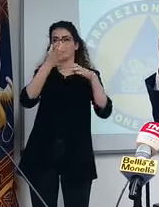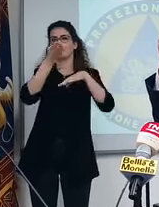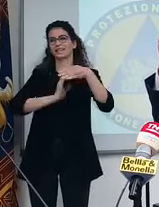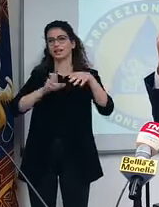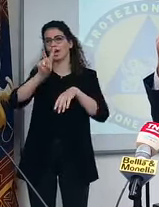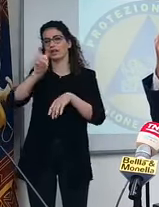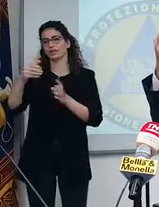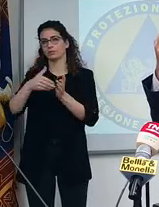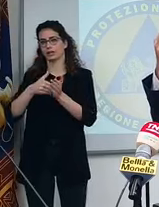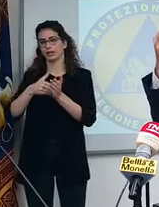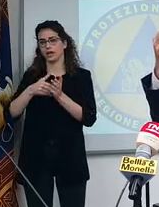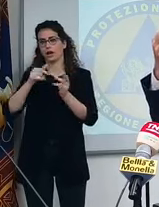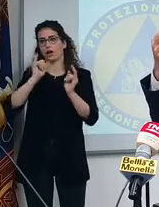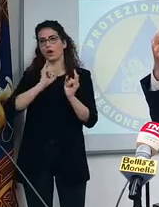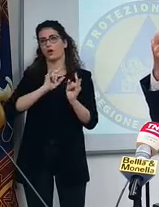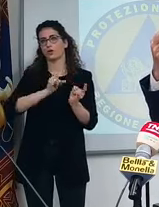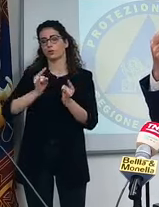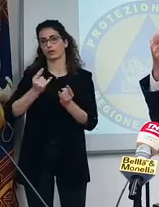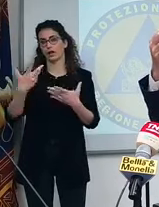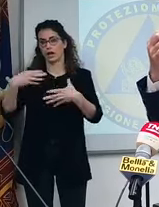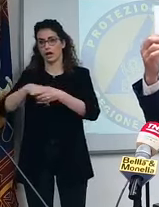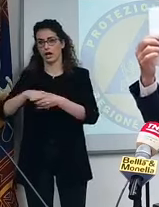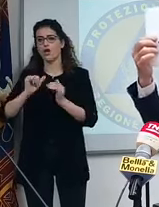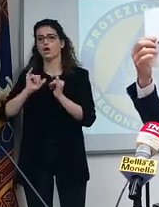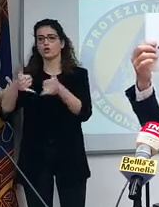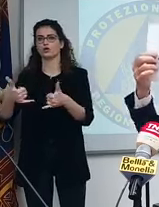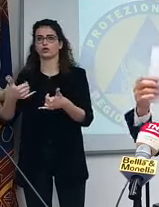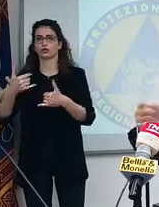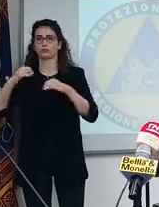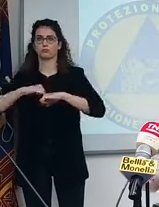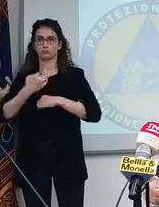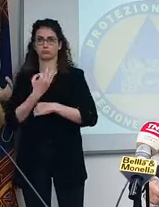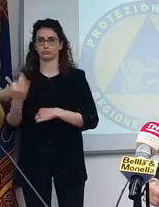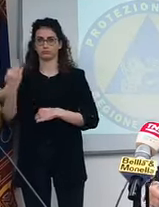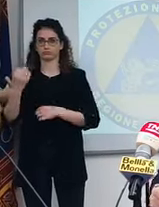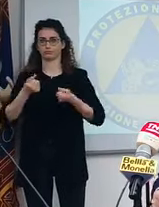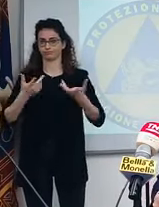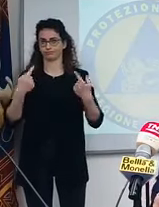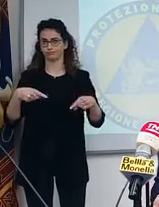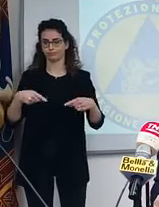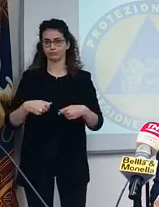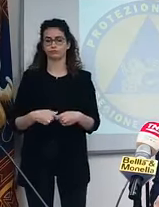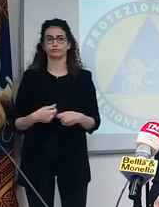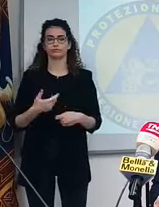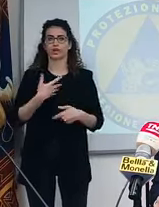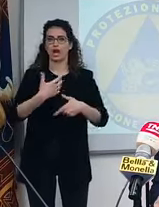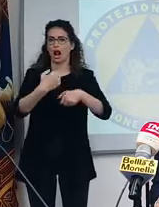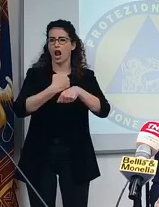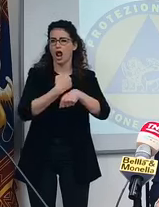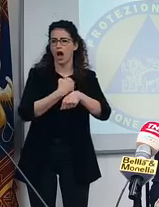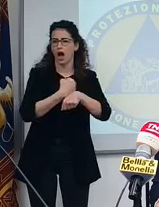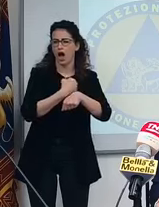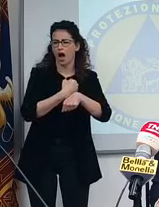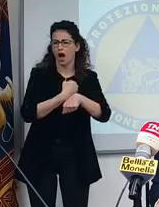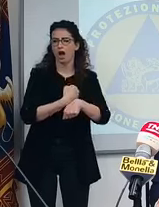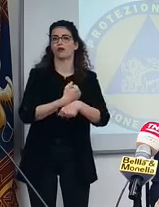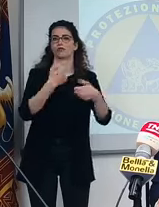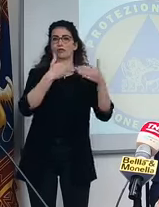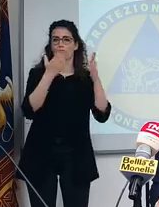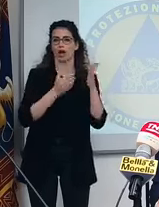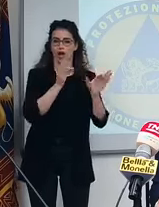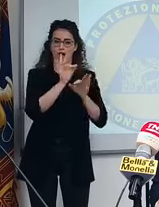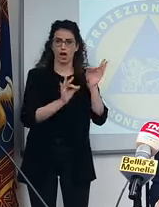e sono usciti guariti. Questi sono i numeri. Quindi c'è un grande lavoro di cura domiciliare